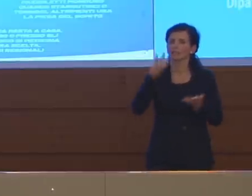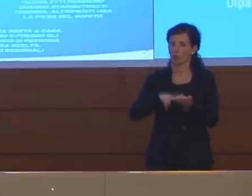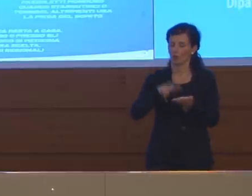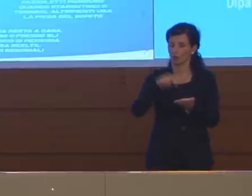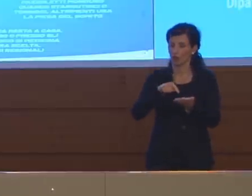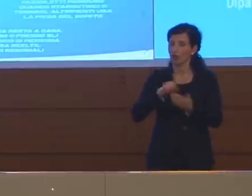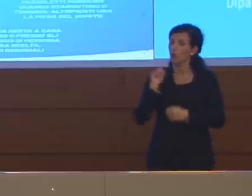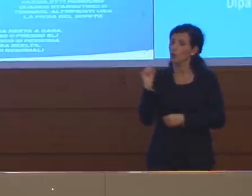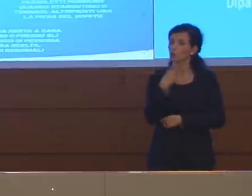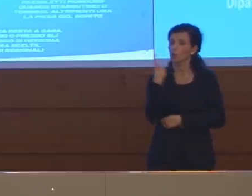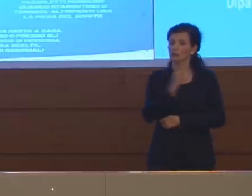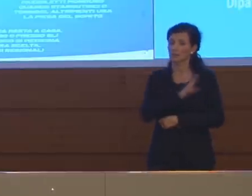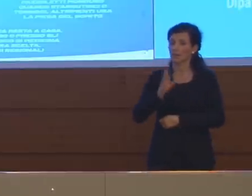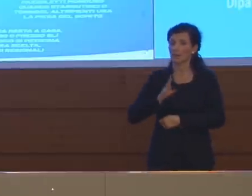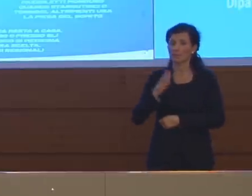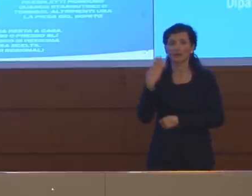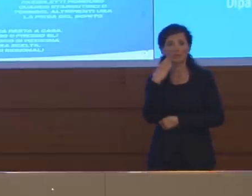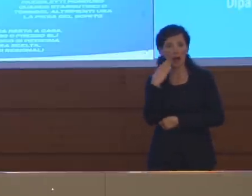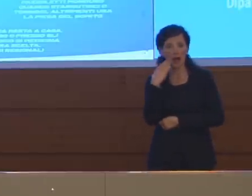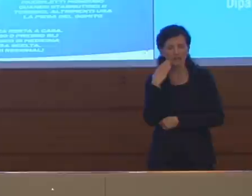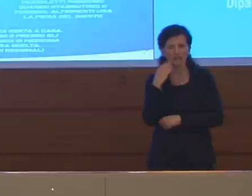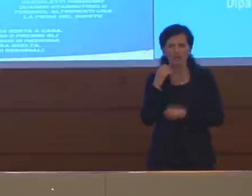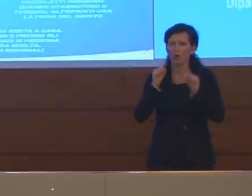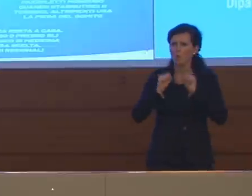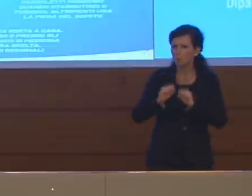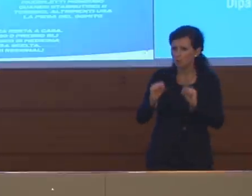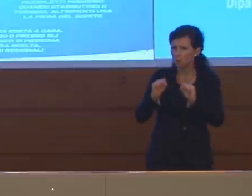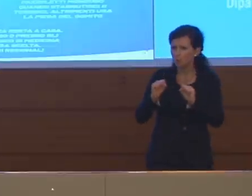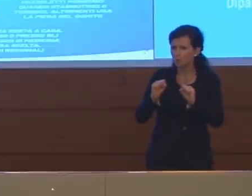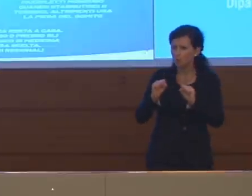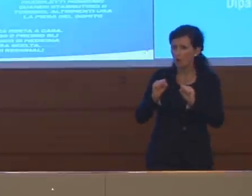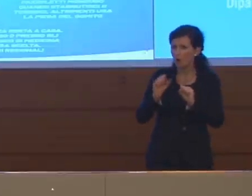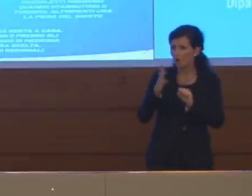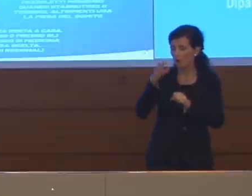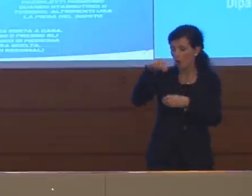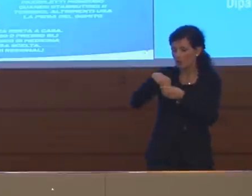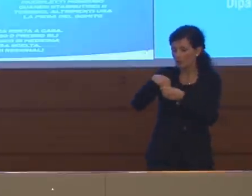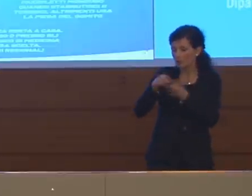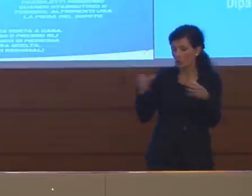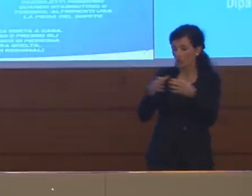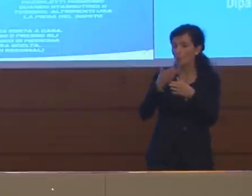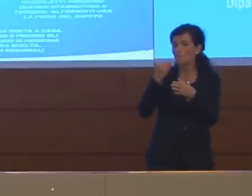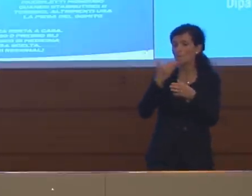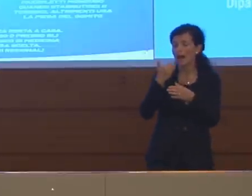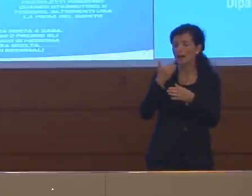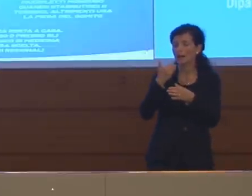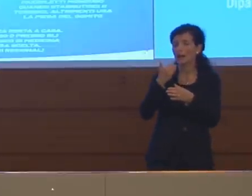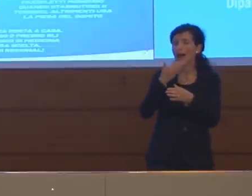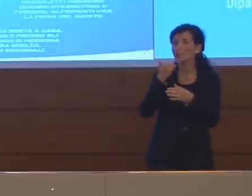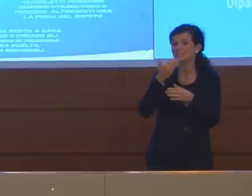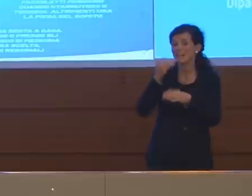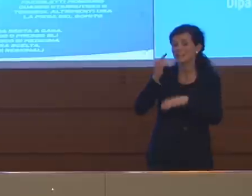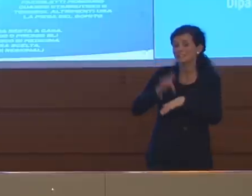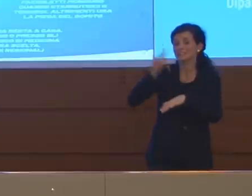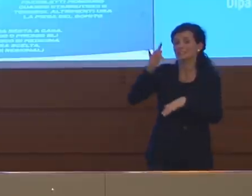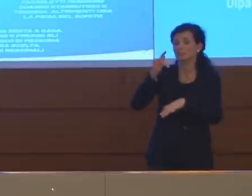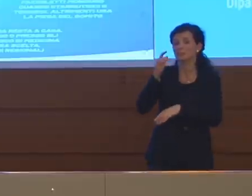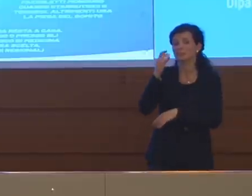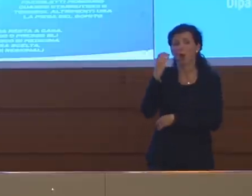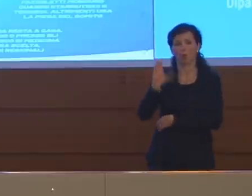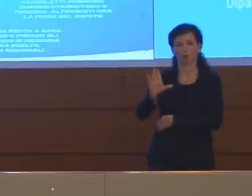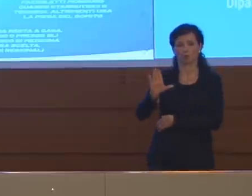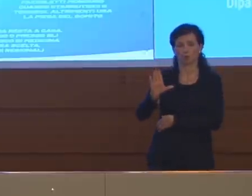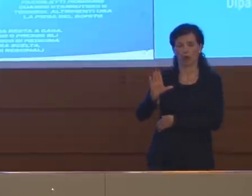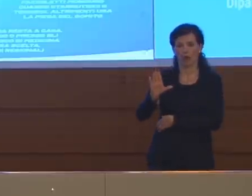sono tutti maschi? Qualcuno potrebbe ipotizzare che c'è una sorta di deficit di sensibilità culturale rispetto